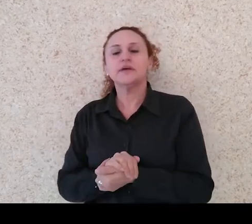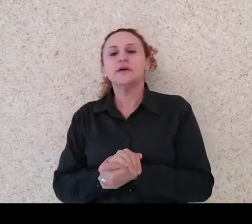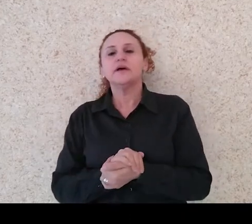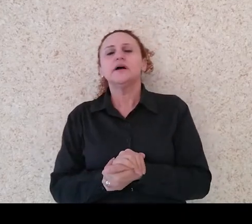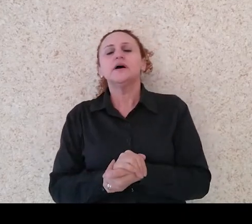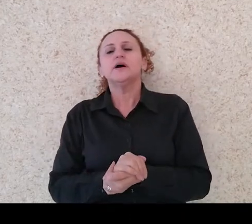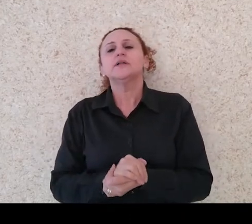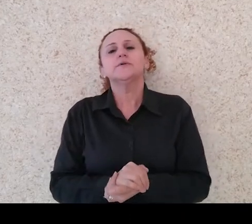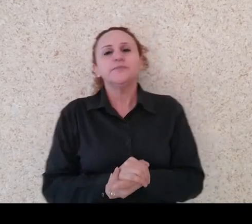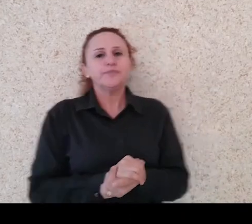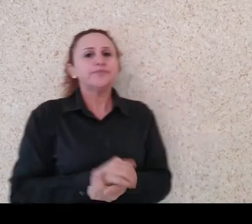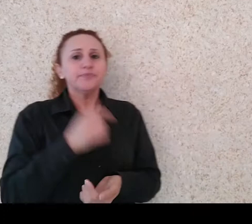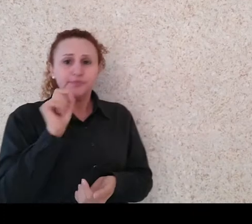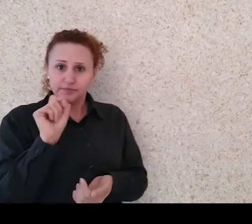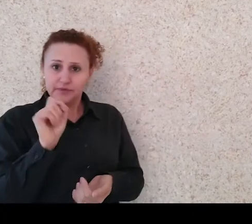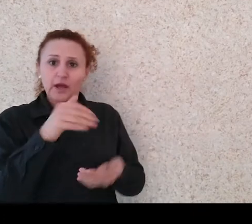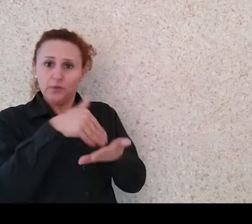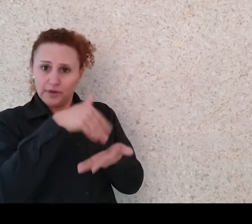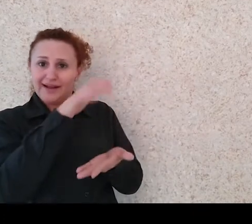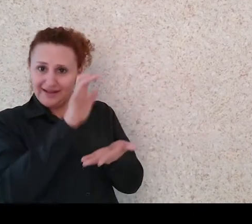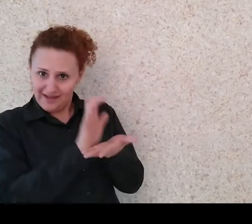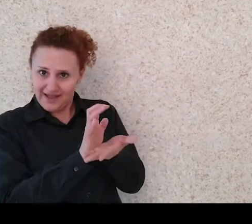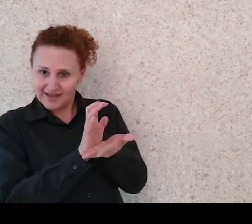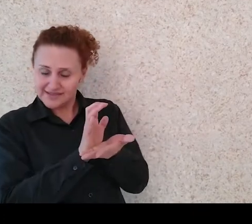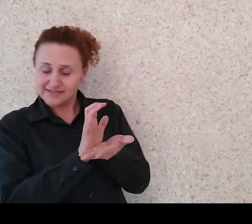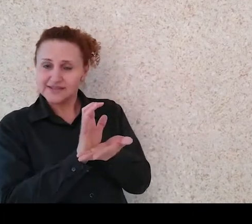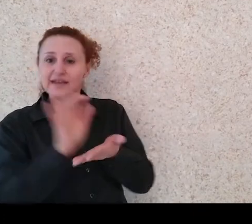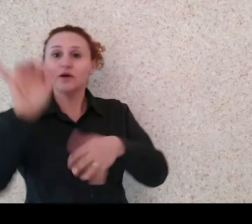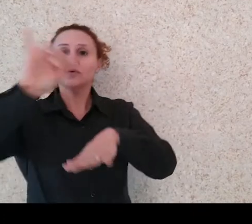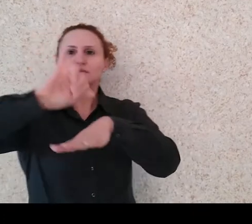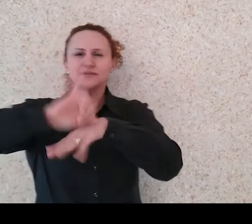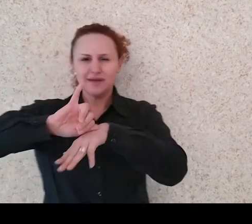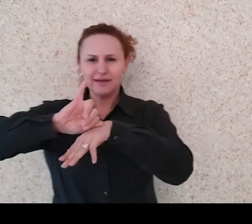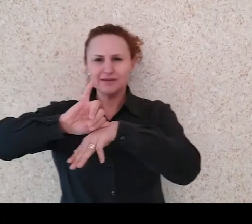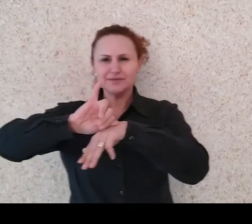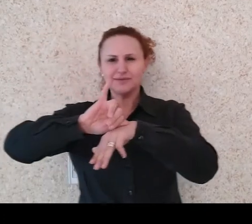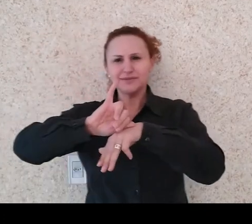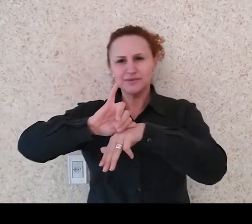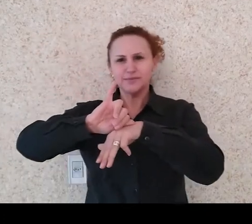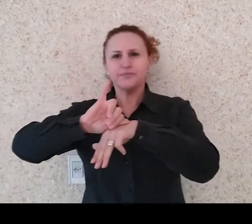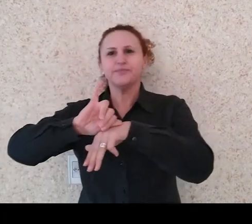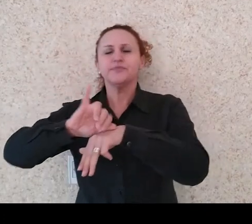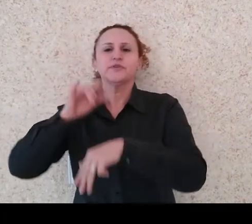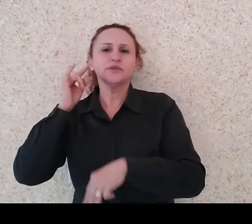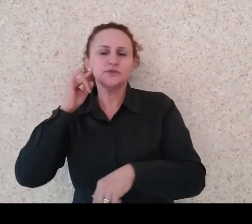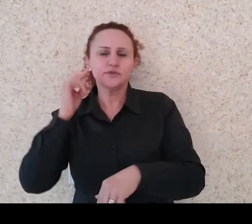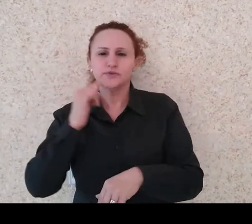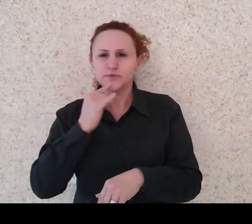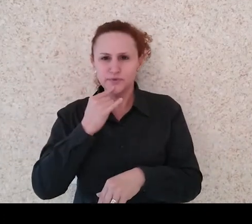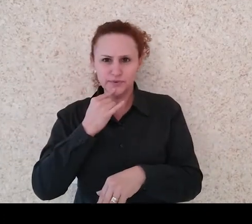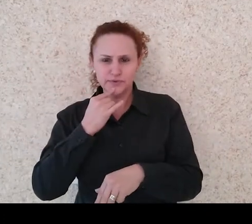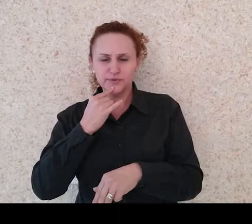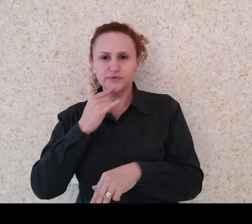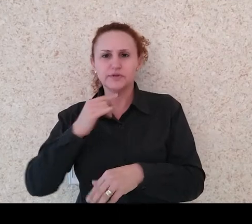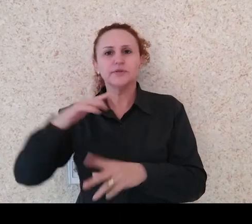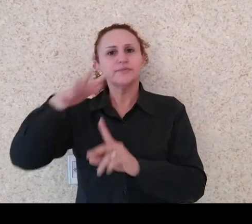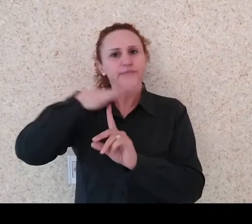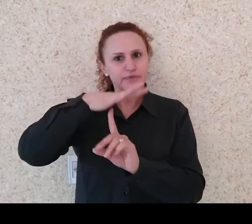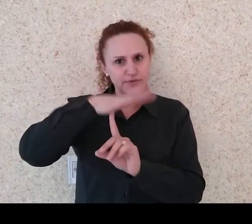CAS é o Centro de Apoio ao Surdo e aos Profissionais da Educação de Surdos do Paraná. Atualmente nós temos dois